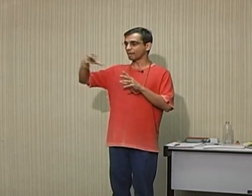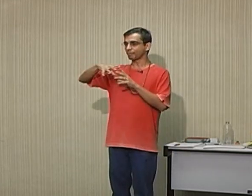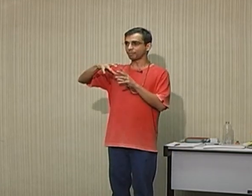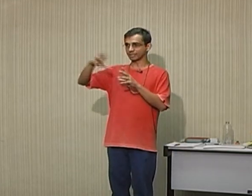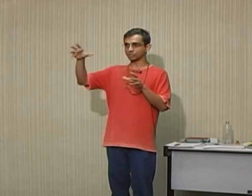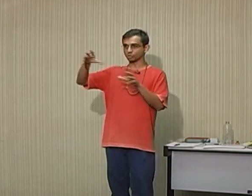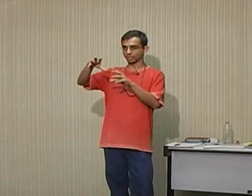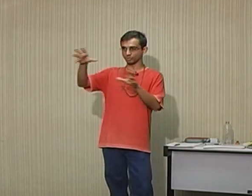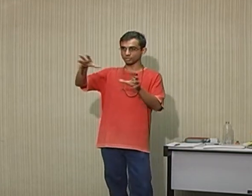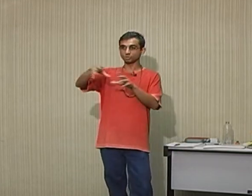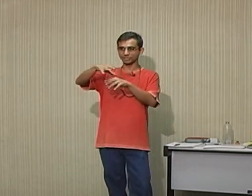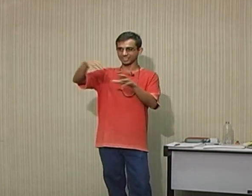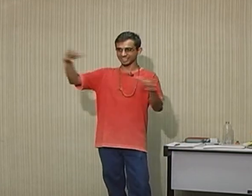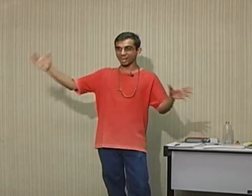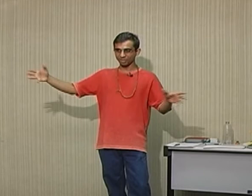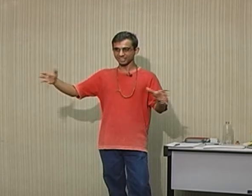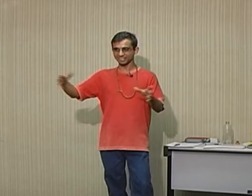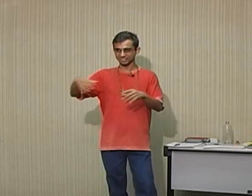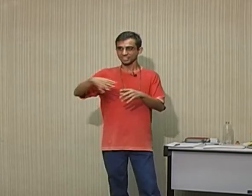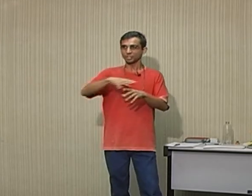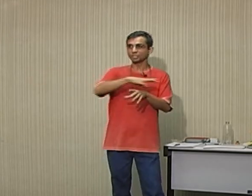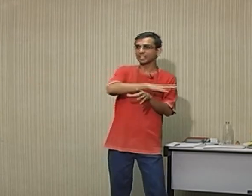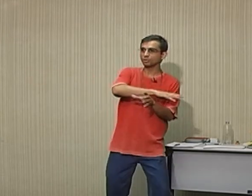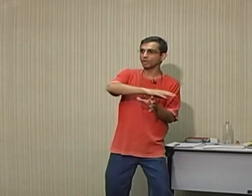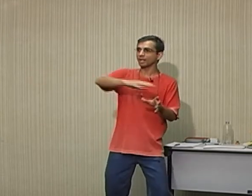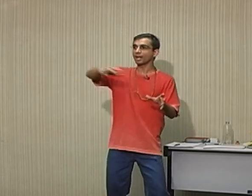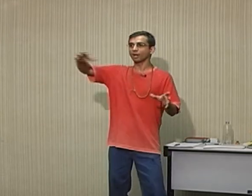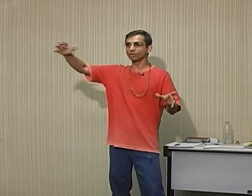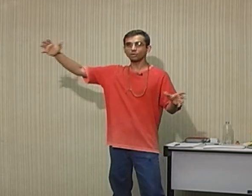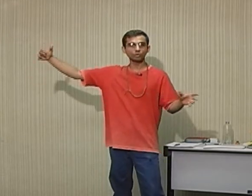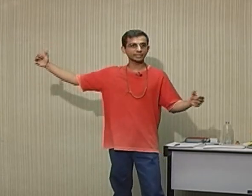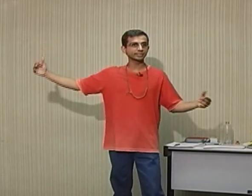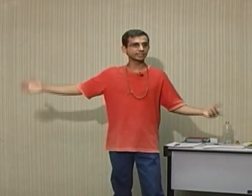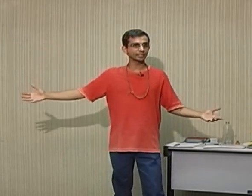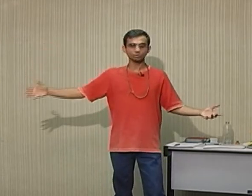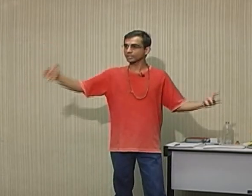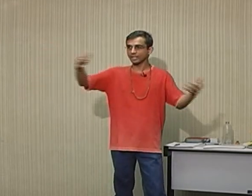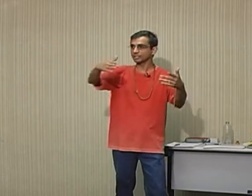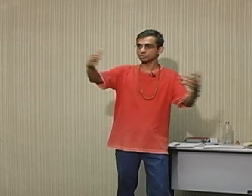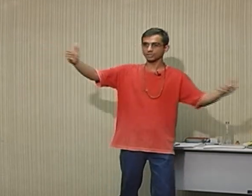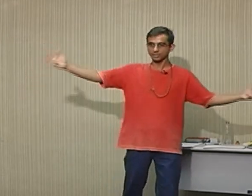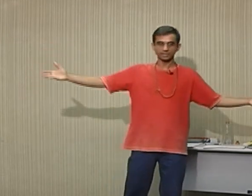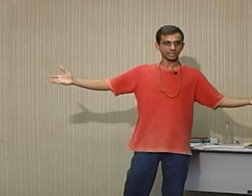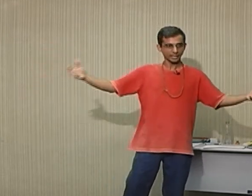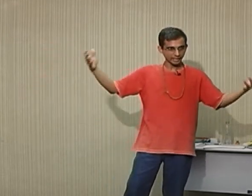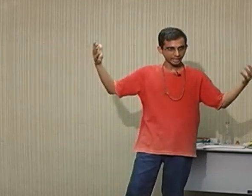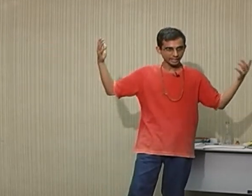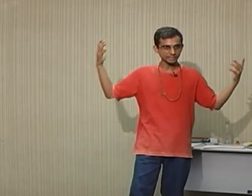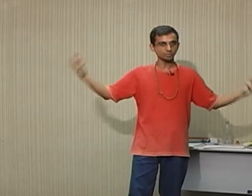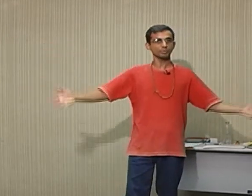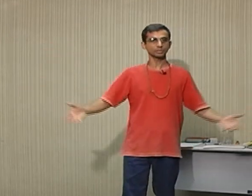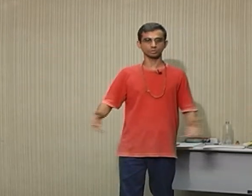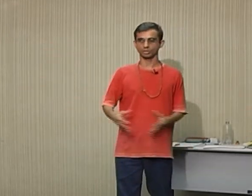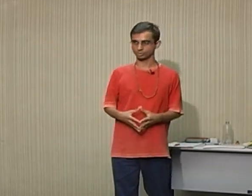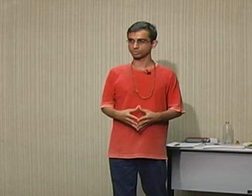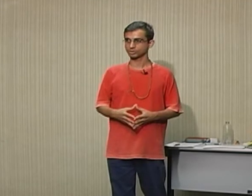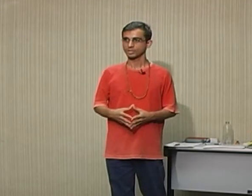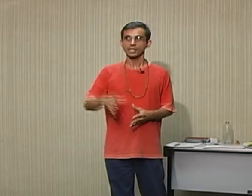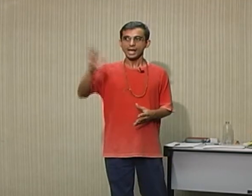da história, o resumo da aula, né? E tenho a aula acontecendo, que é isso aqui, é esse momento nosso. A